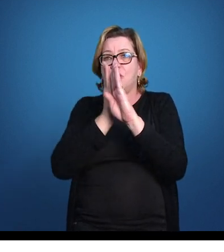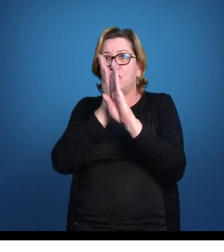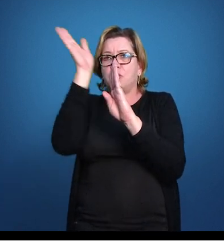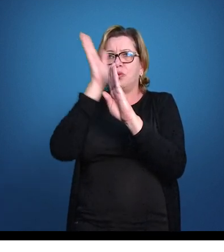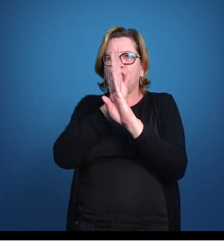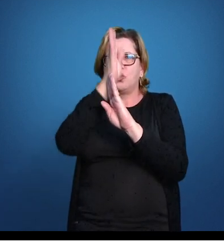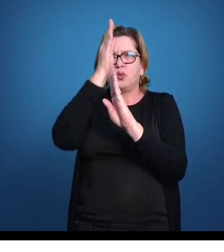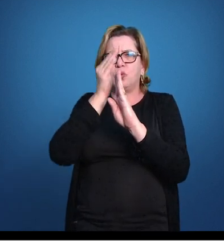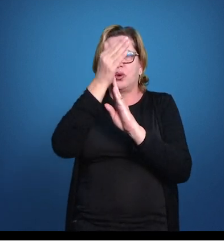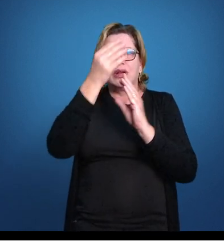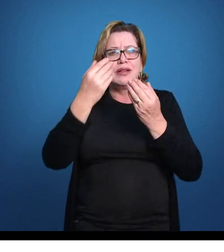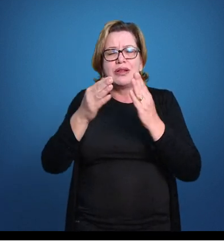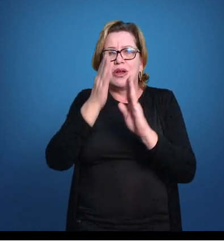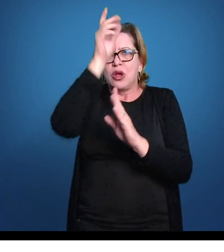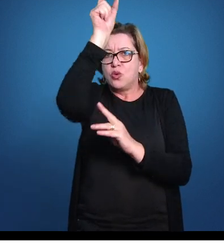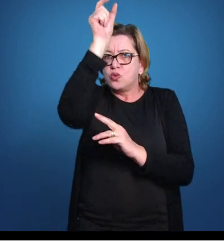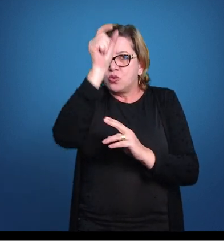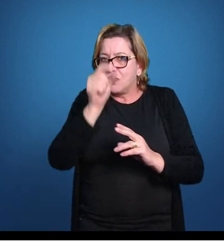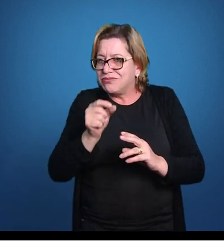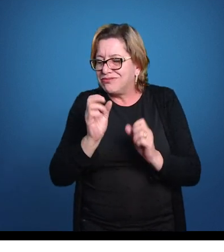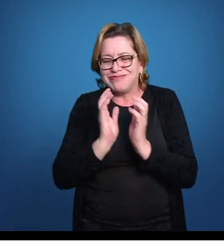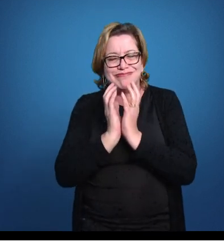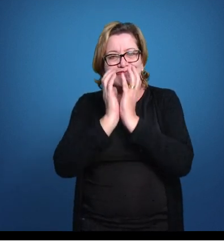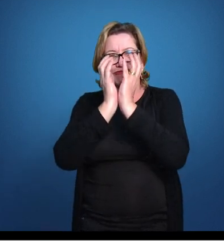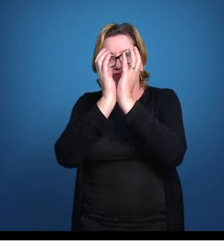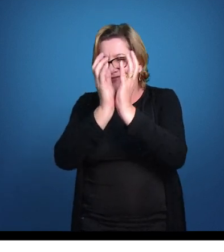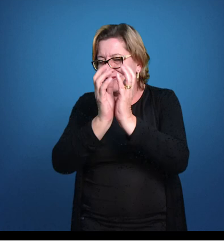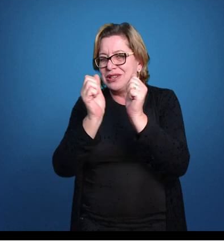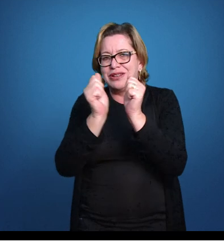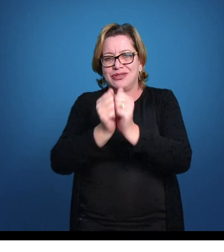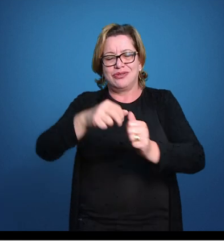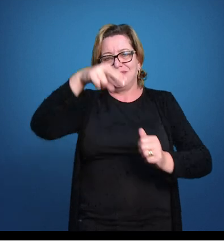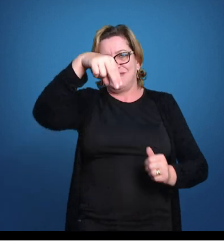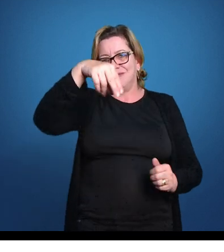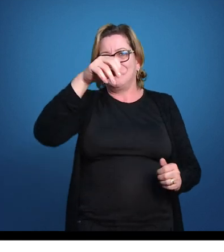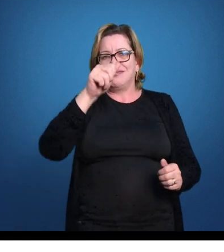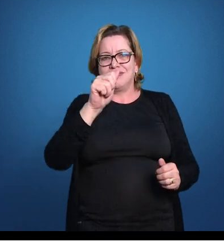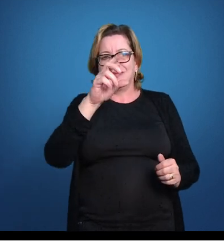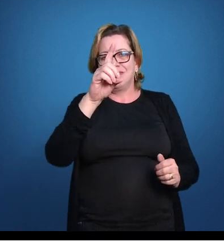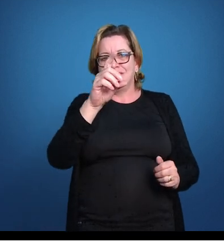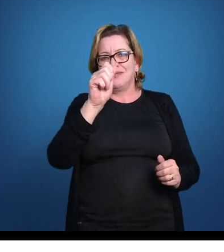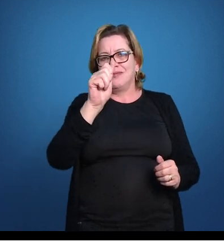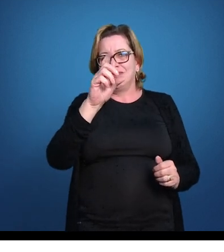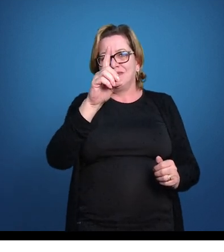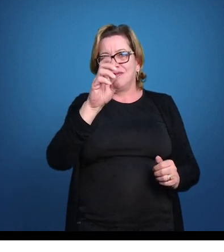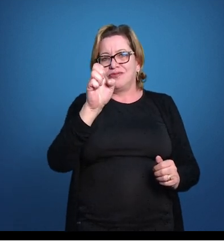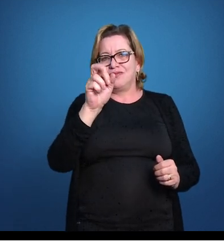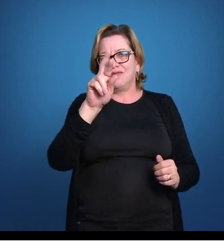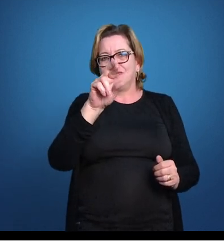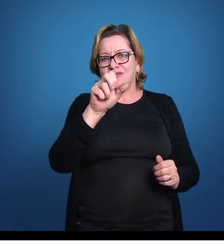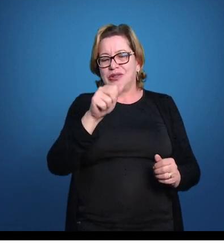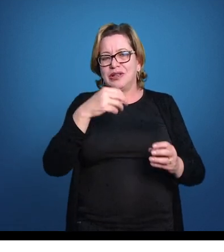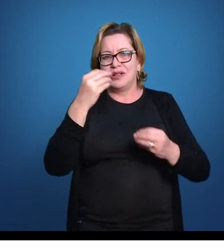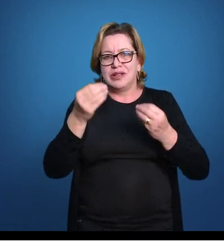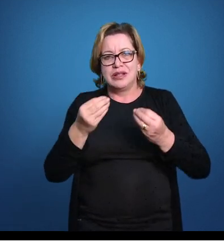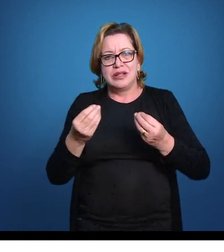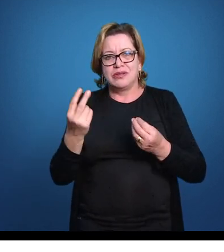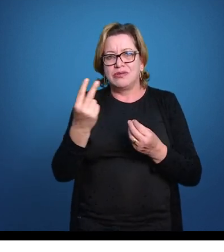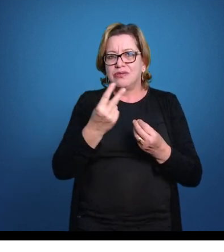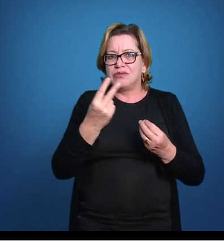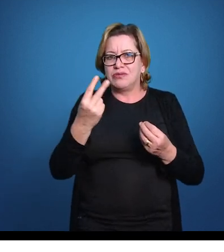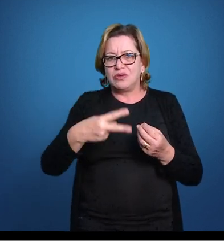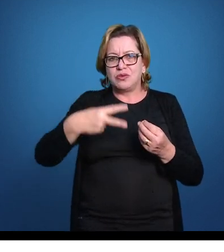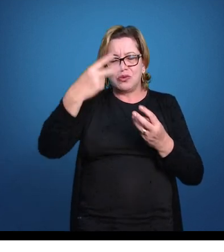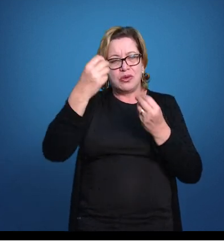divergentes, ou seja, a coluna não faz mais parte da nadadeira, nesse sentido aqui. Então, nesses dois